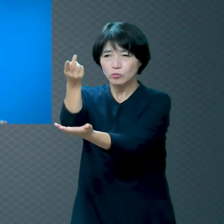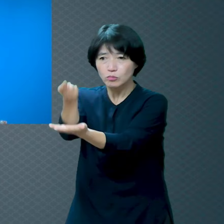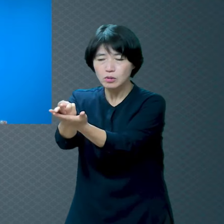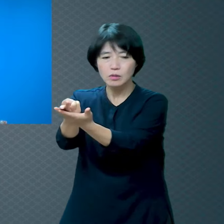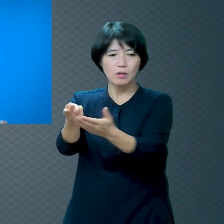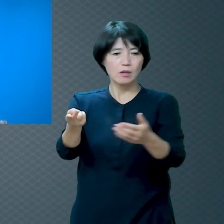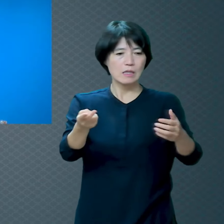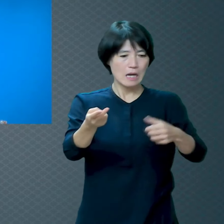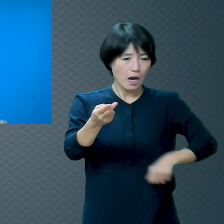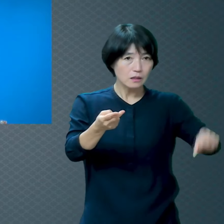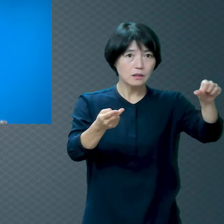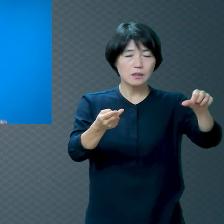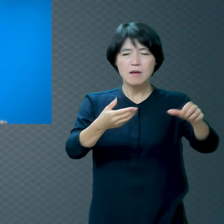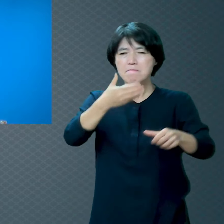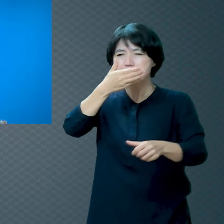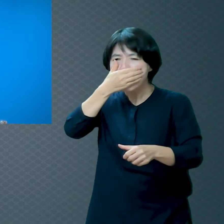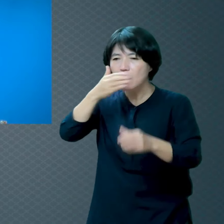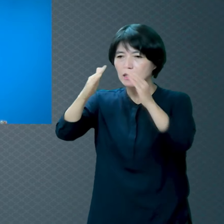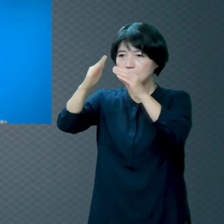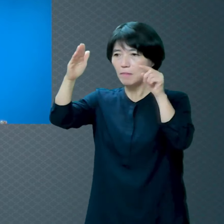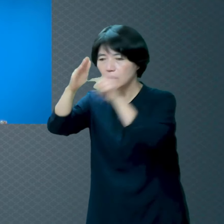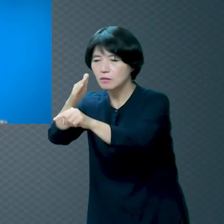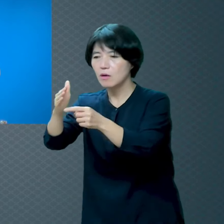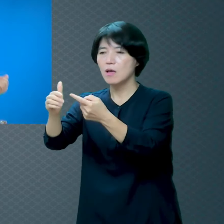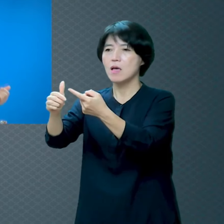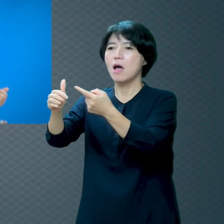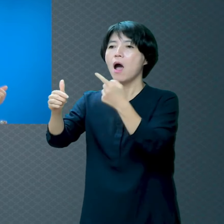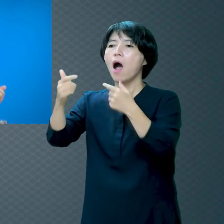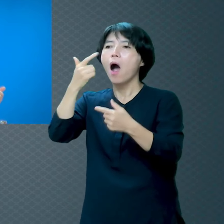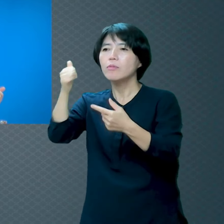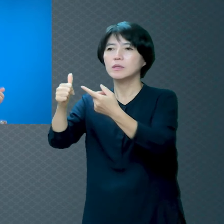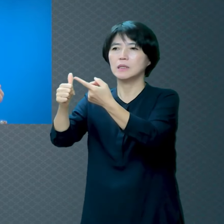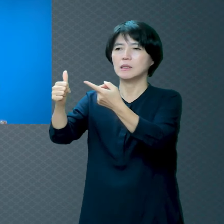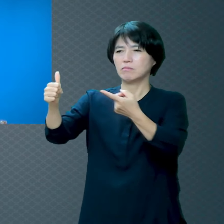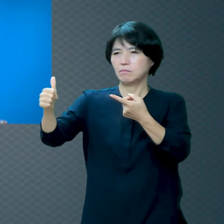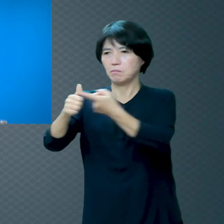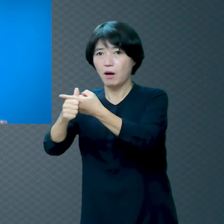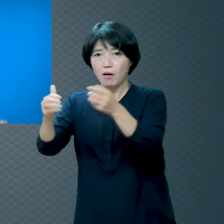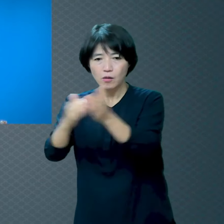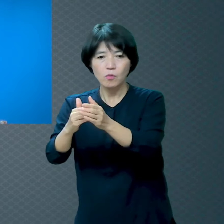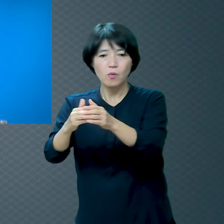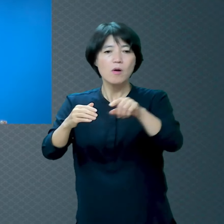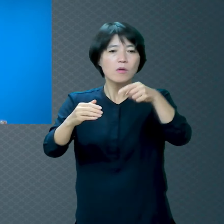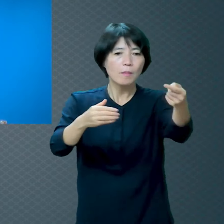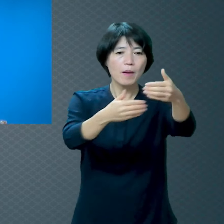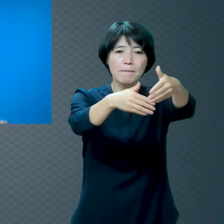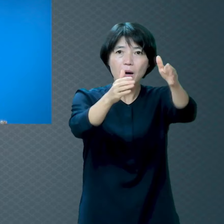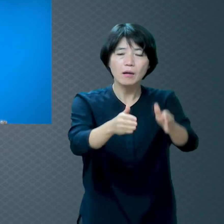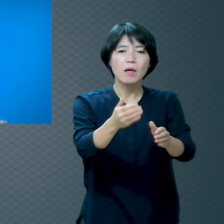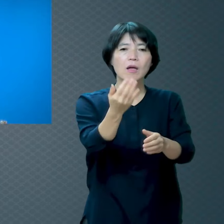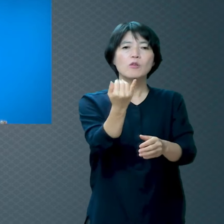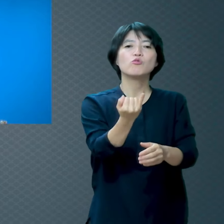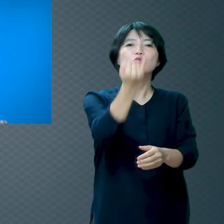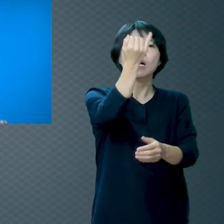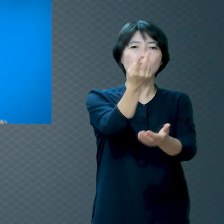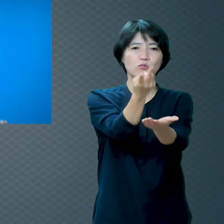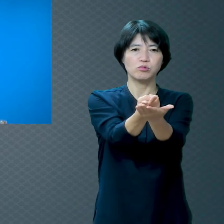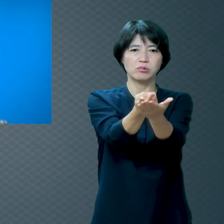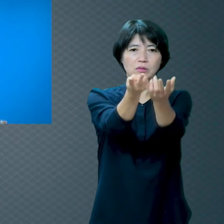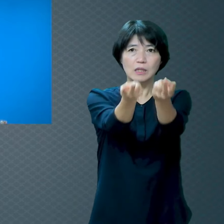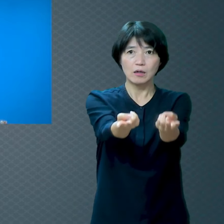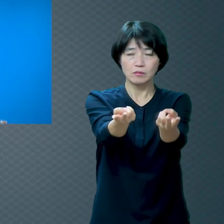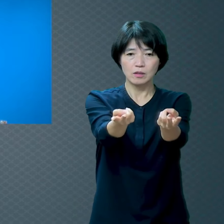아버지가 비명을 지르니까 옆방에 있던 누나 둘이 깼어요 그 누나들한테까지 칼을